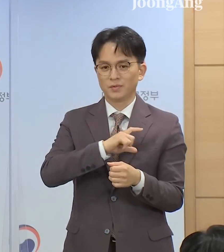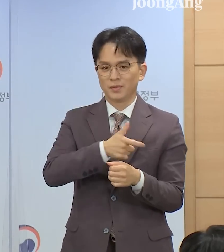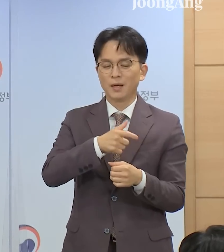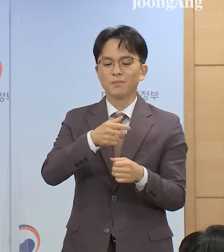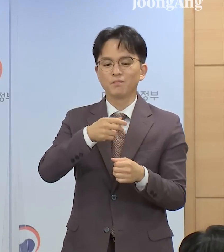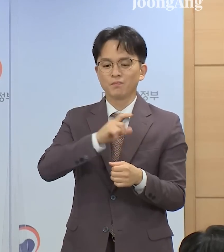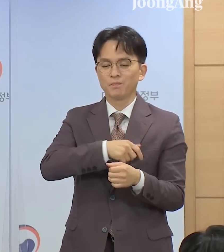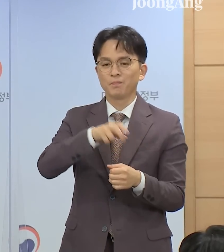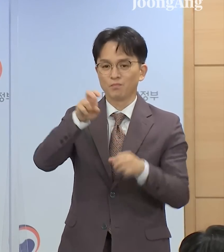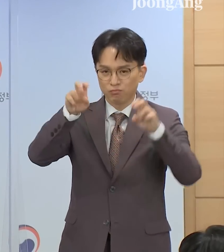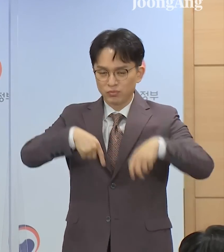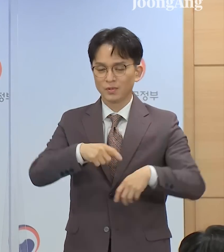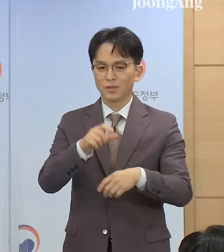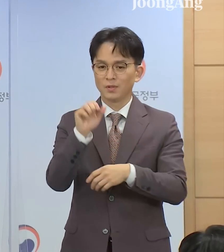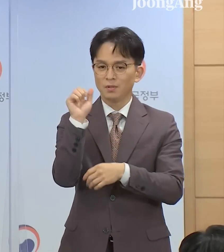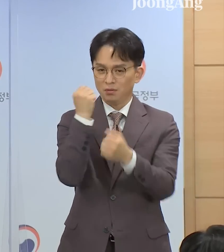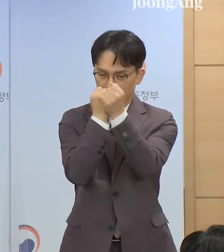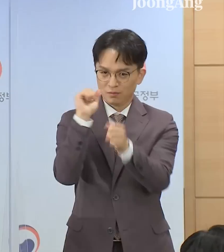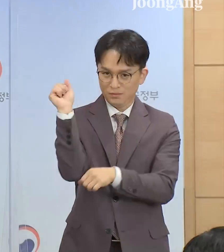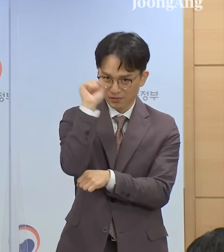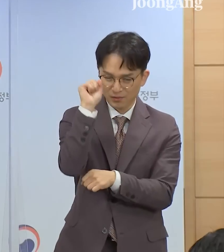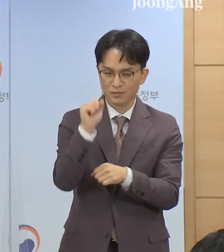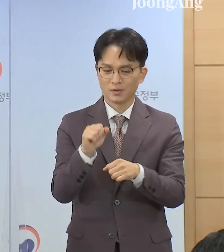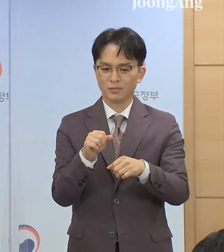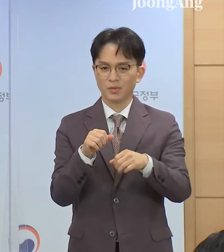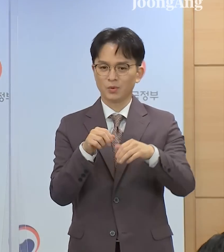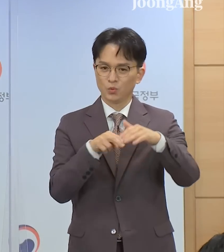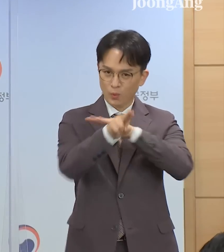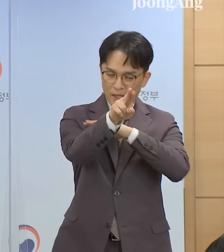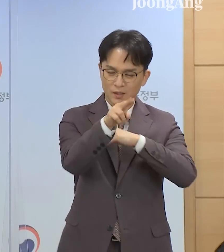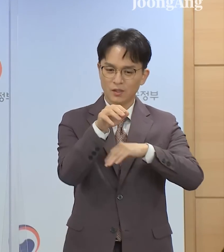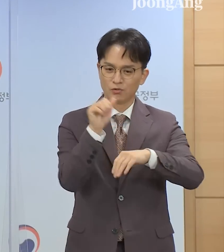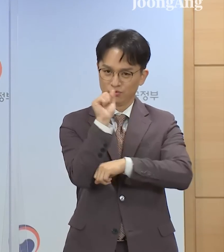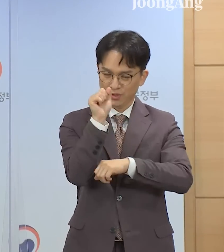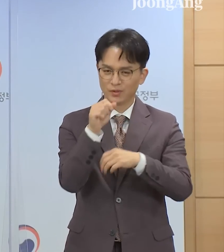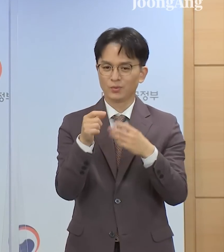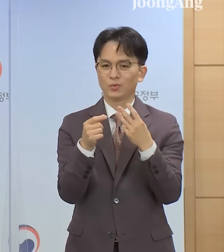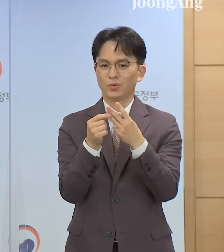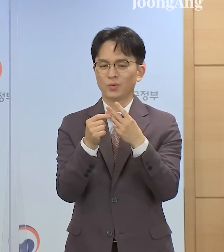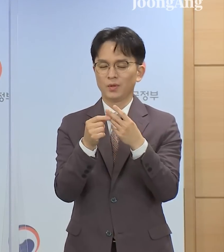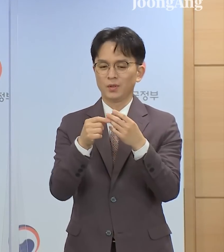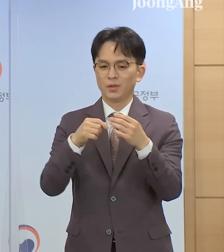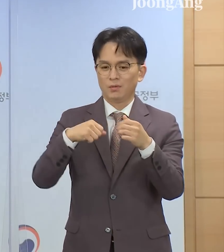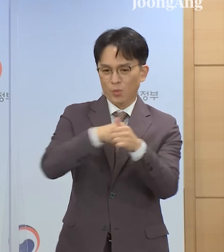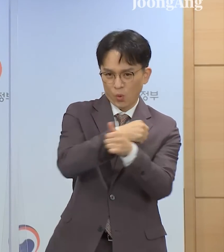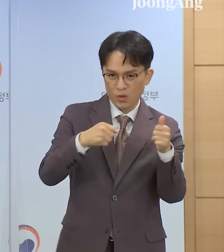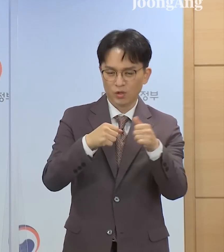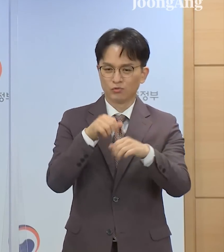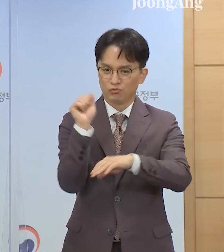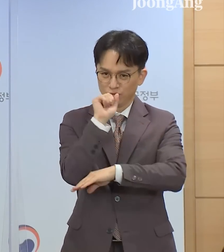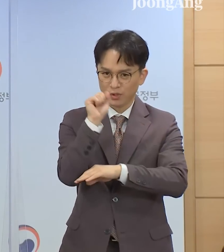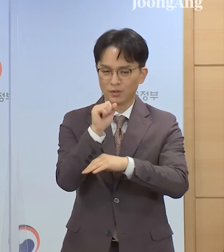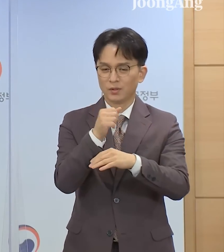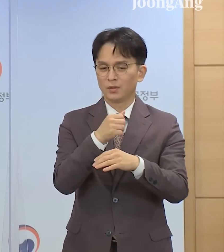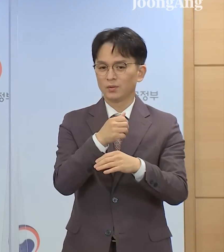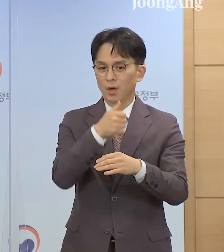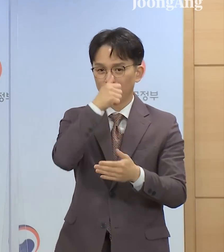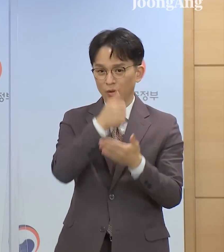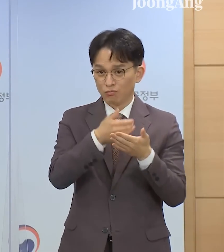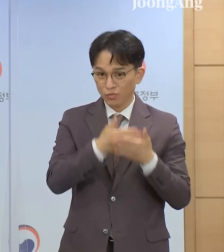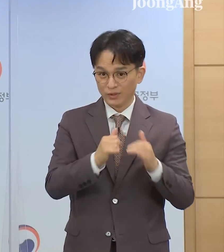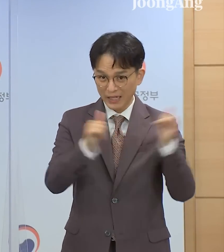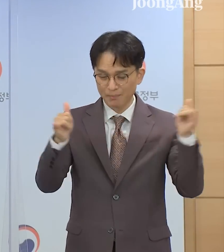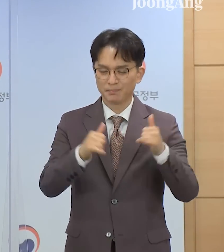사망사고 약이자 도주차량 운전자 난폭 운전자 등 중대 위반 행위자들은 제외하여 범법행위에 대한